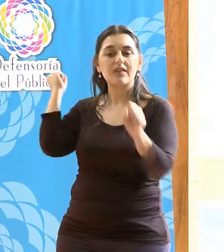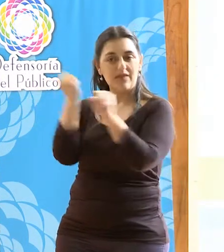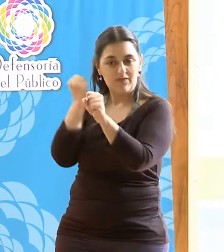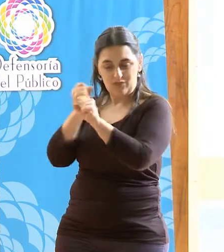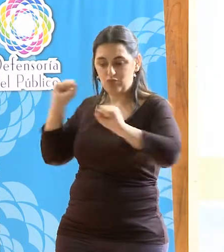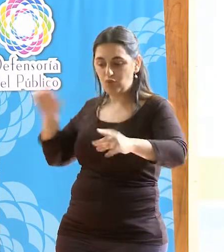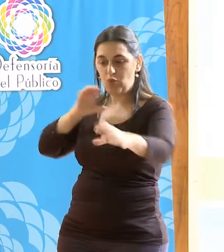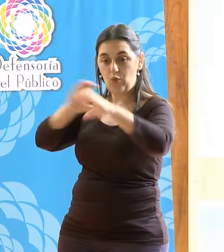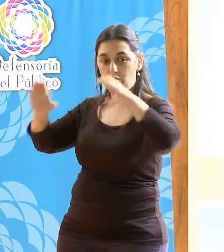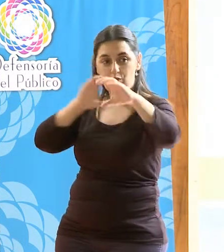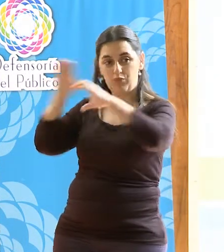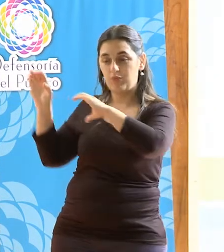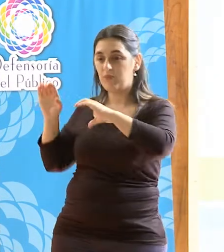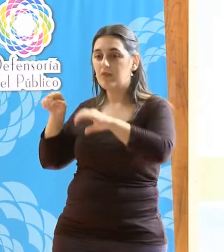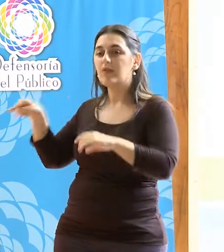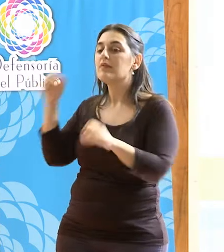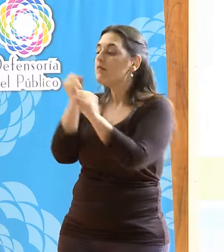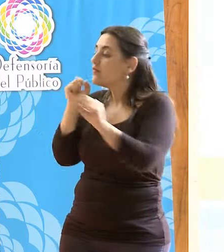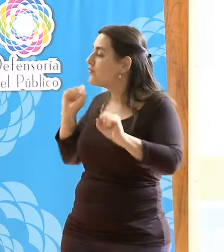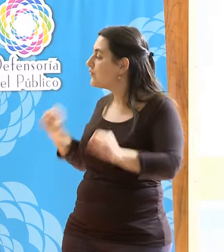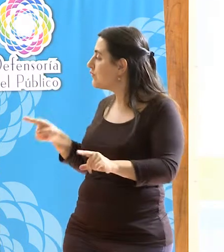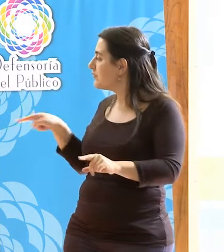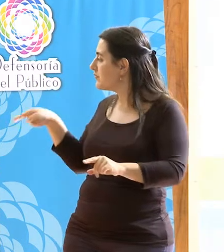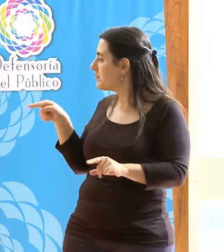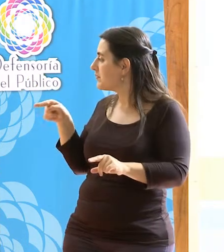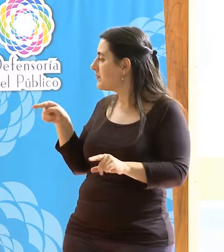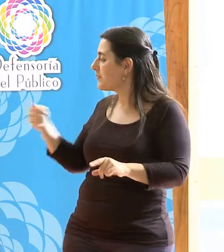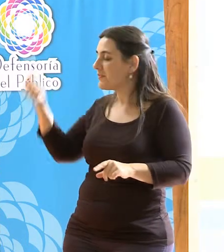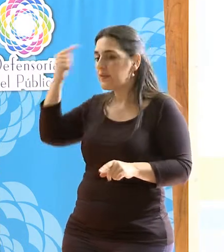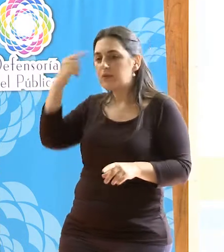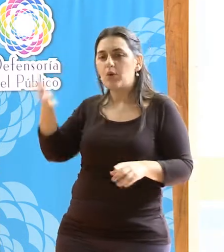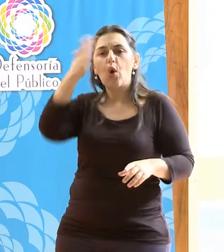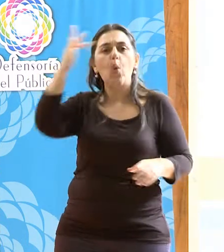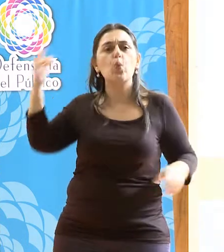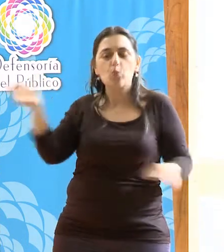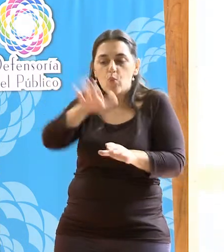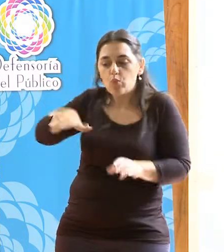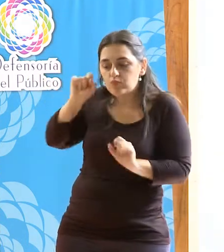es difundir las culturas de mi pueblo y también